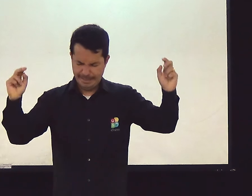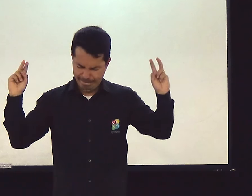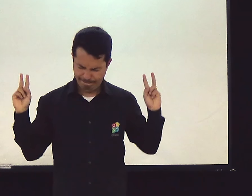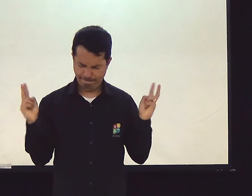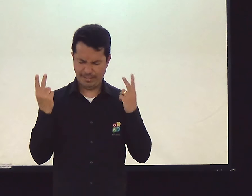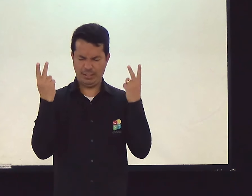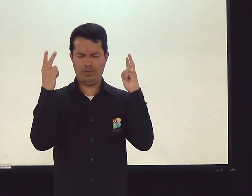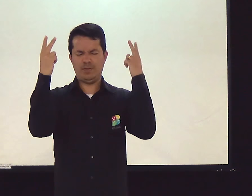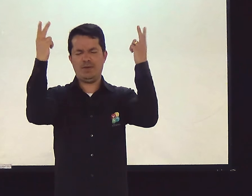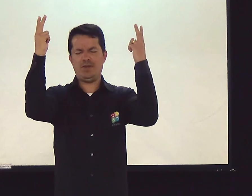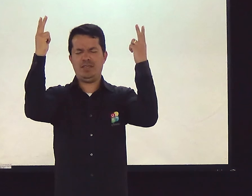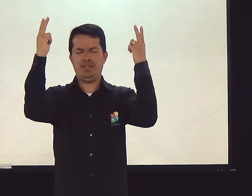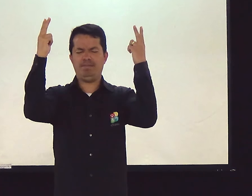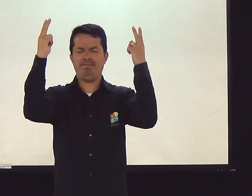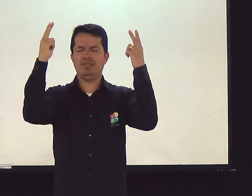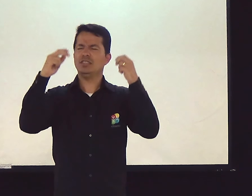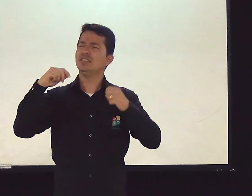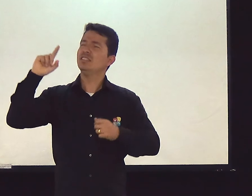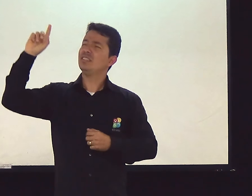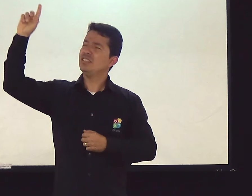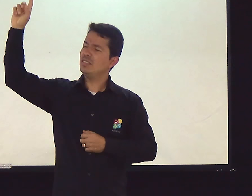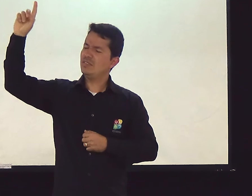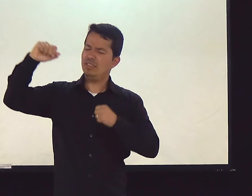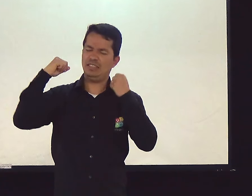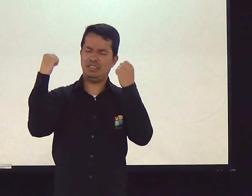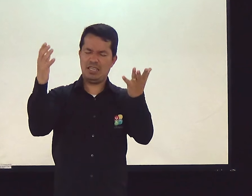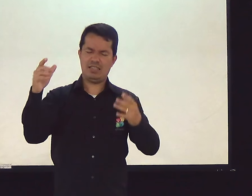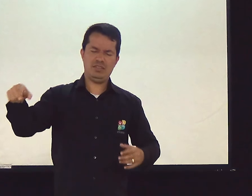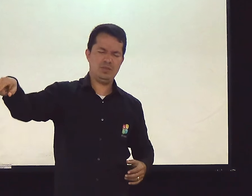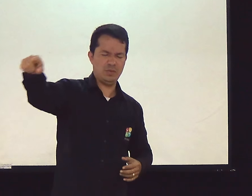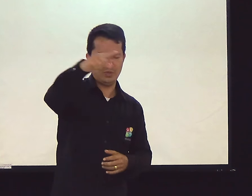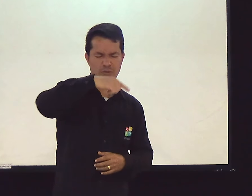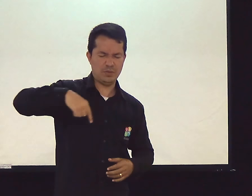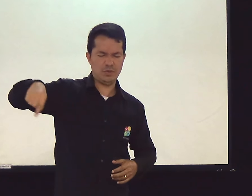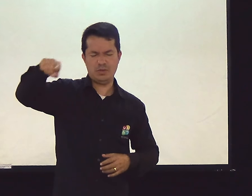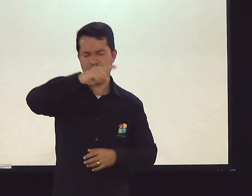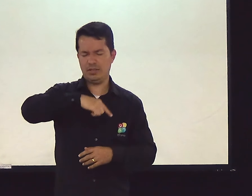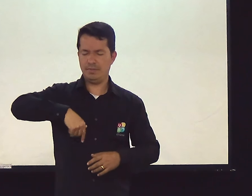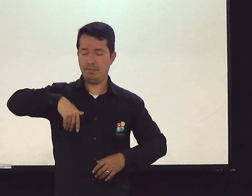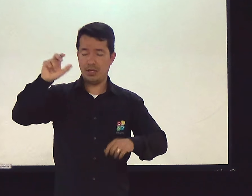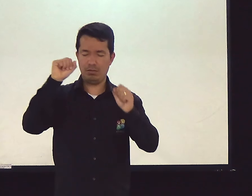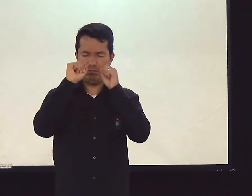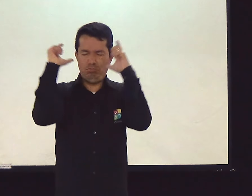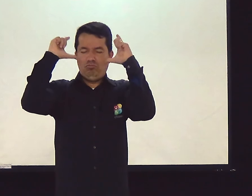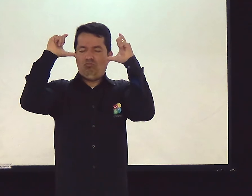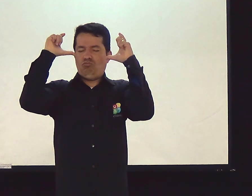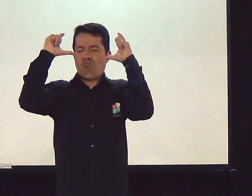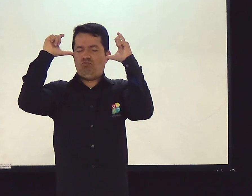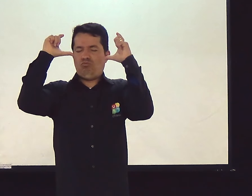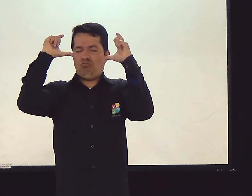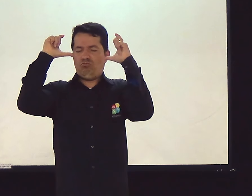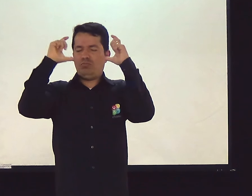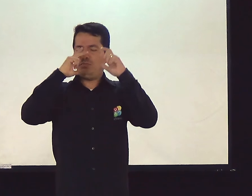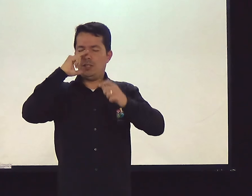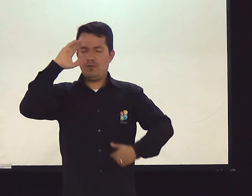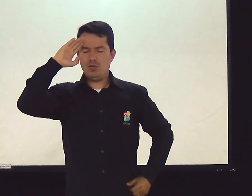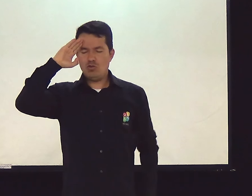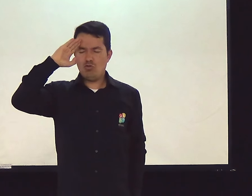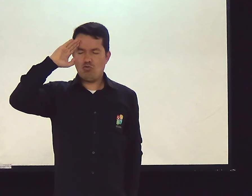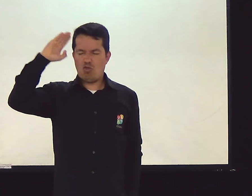bem. E vitoriosos também. Que o Senhor possa dar pra cada um que está aqui, Senhor. Essa vontade